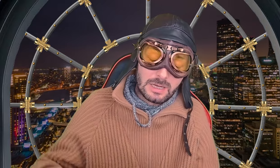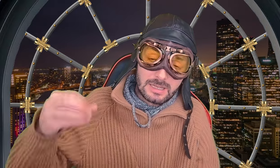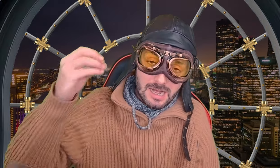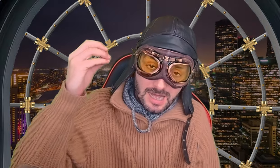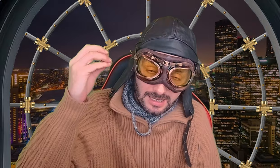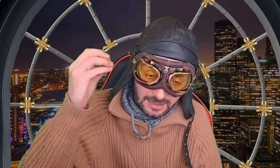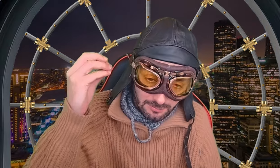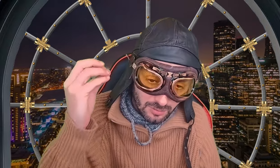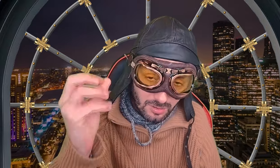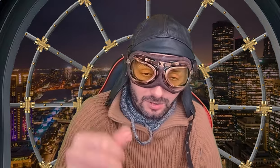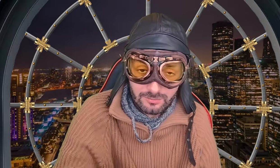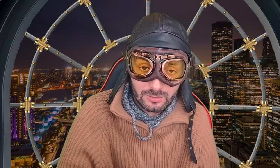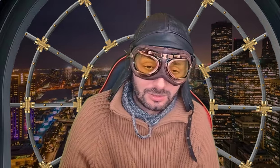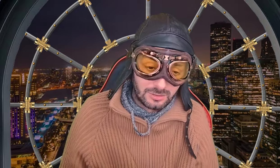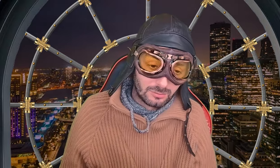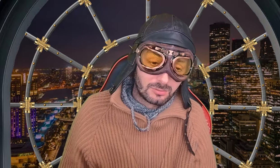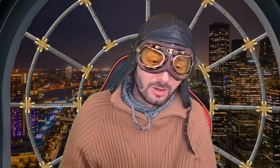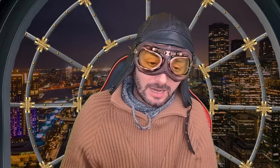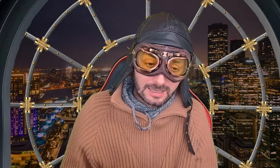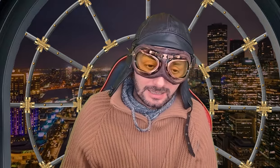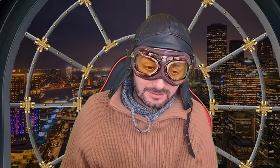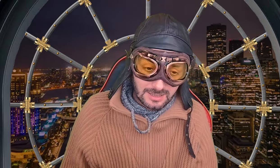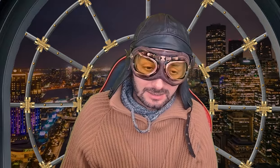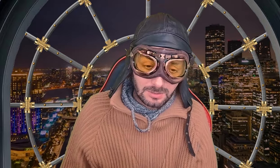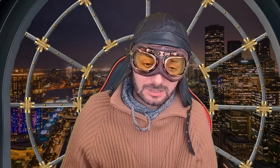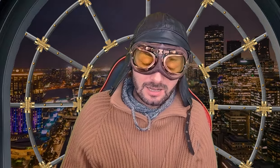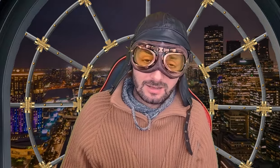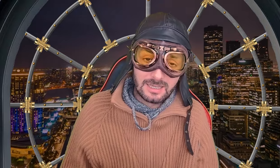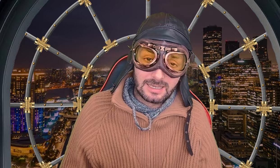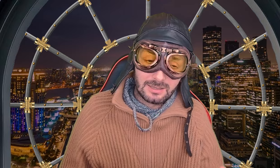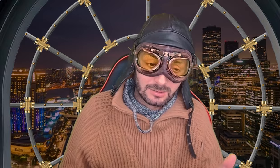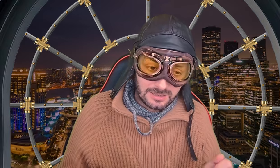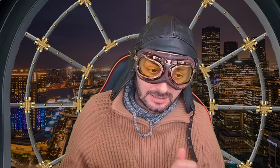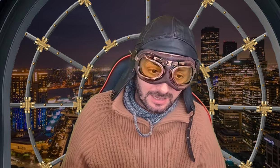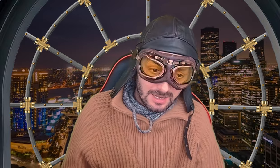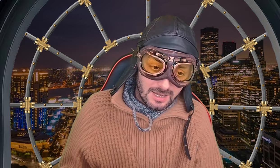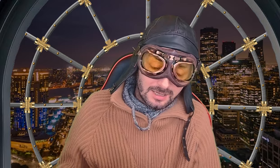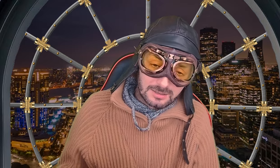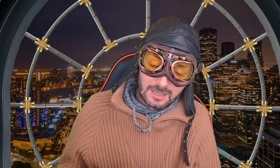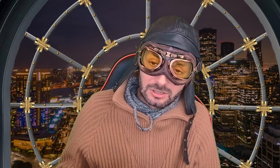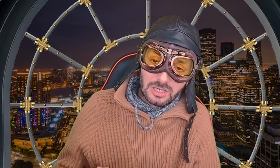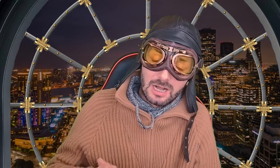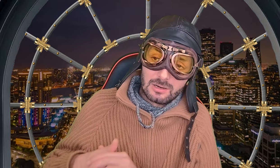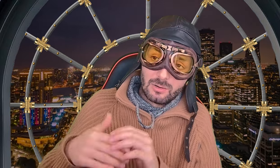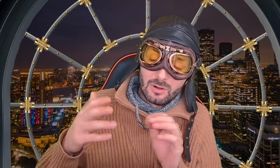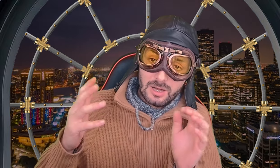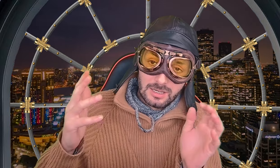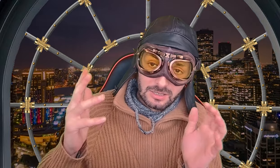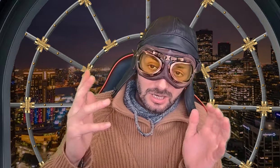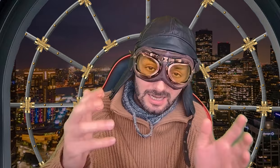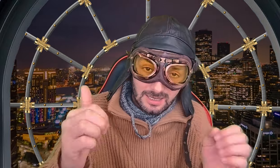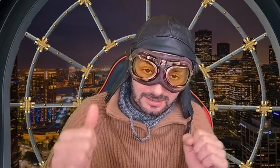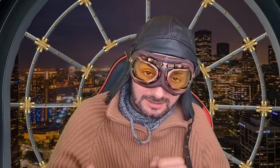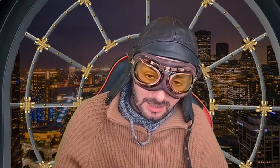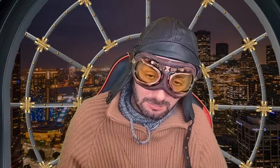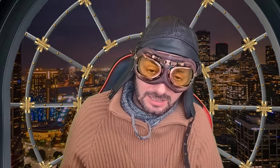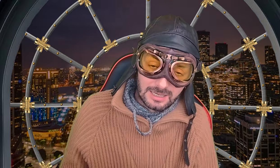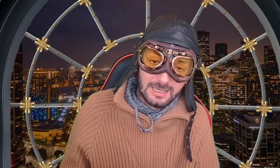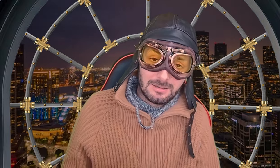Pa dragi moj Vučić, ko je kriv za nesprečavanje genocida, znači, ako ne Srbi, da nije